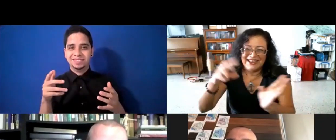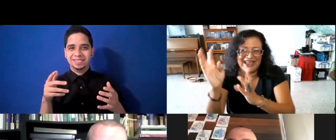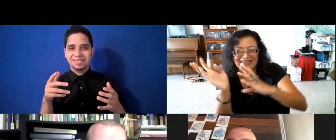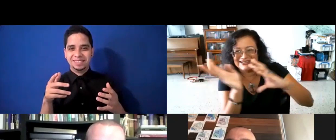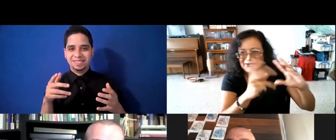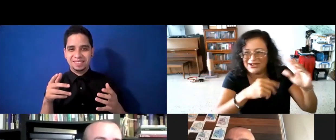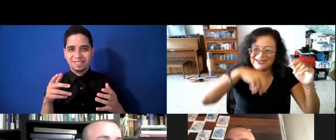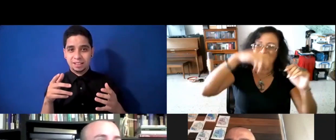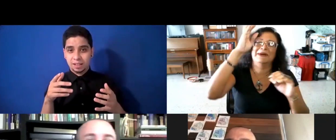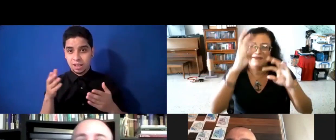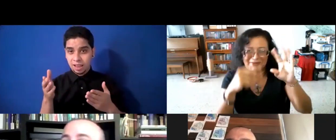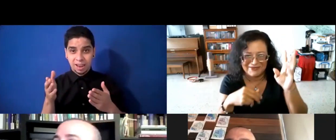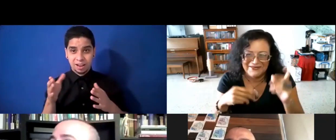¡Es el que el celular y yo para arriba! ¡Vamos!